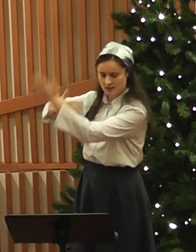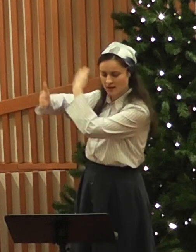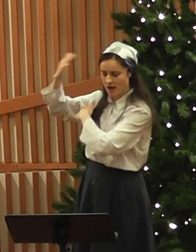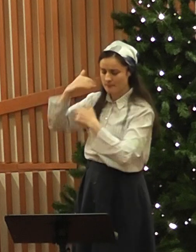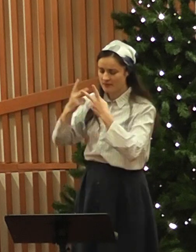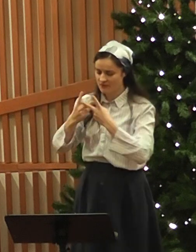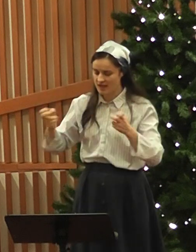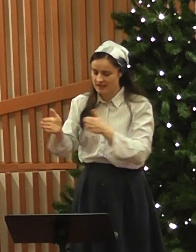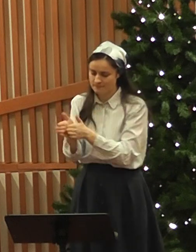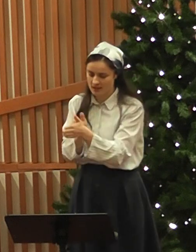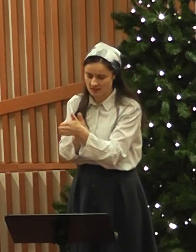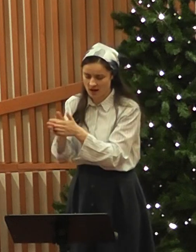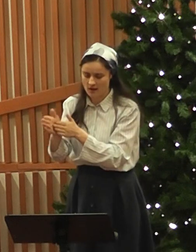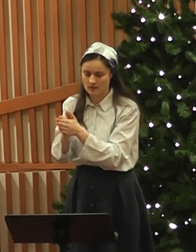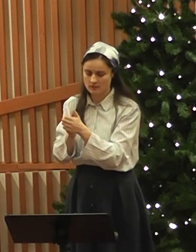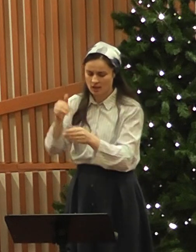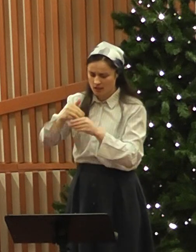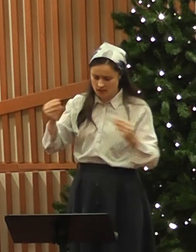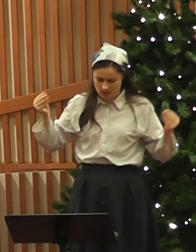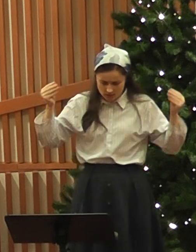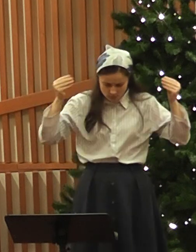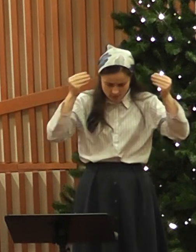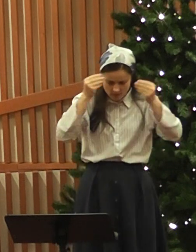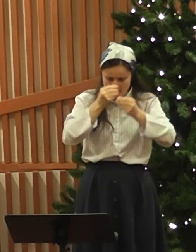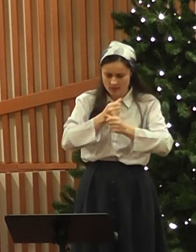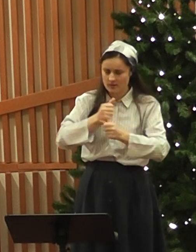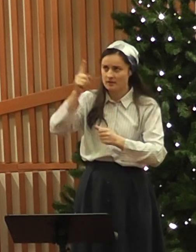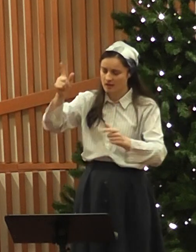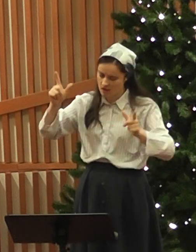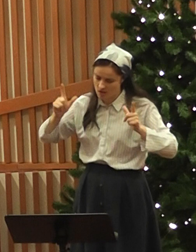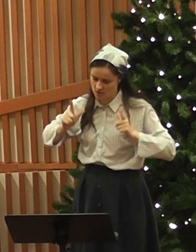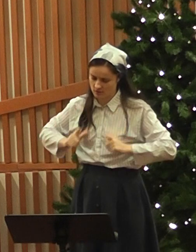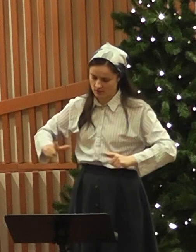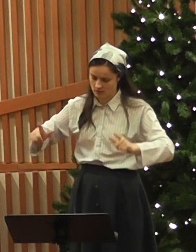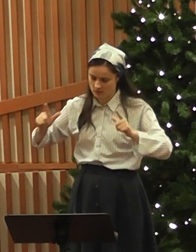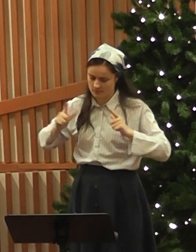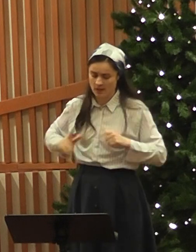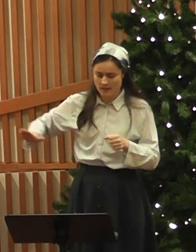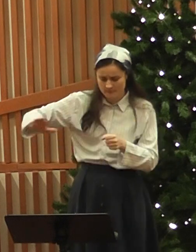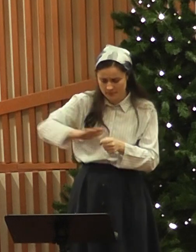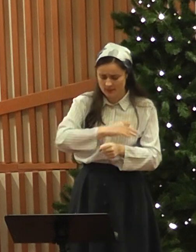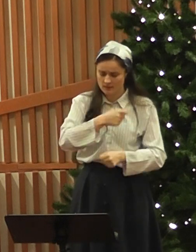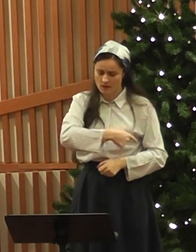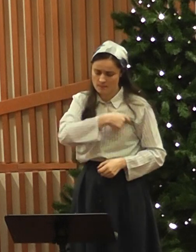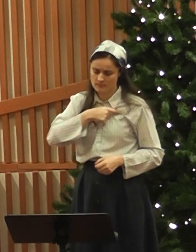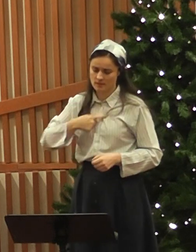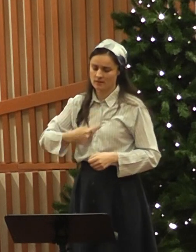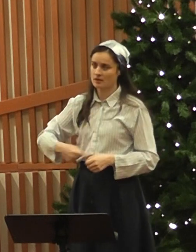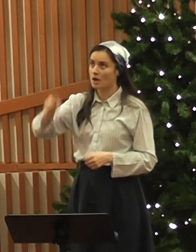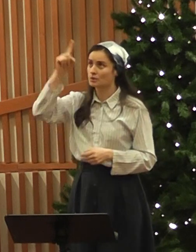Când fără speranță, în tuneric, te așteptam.